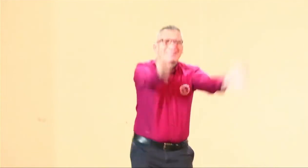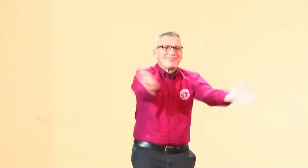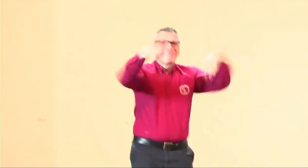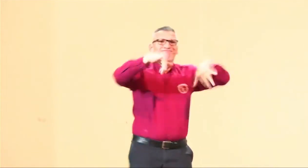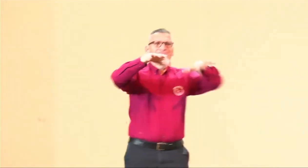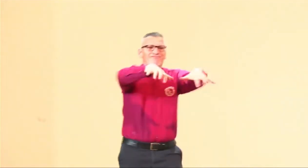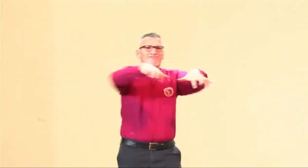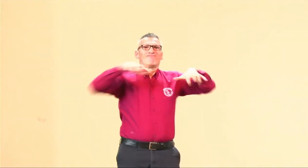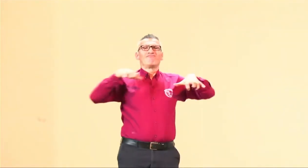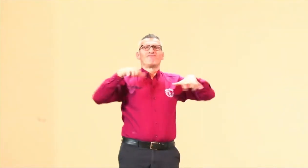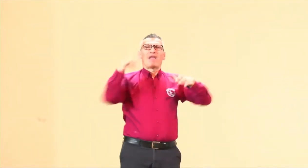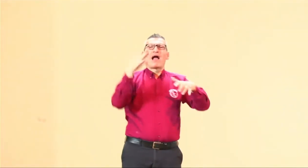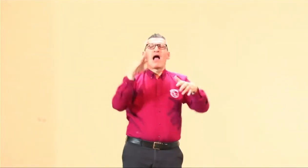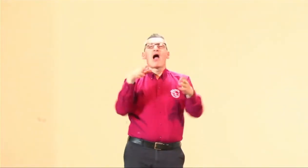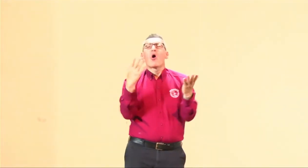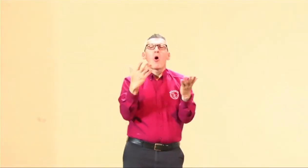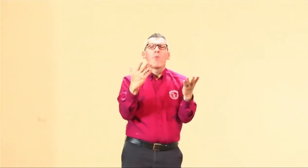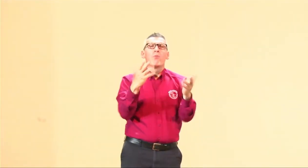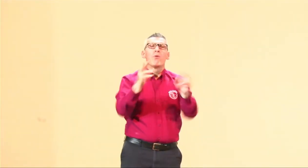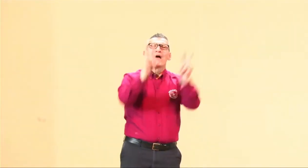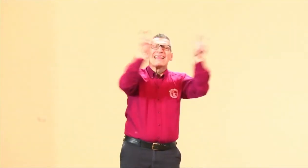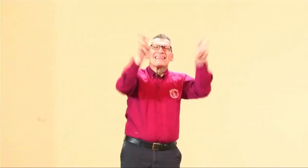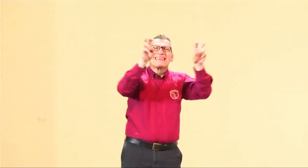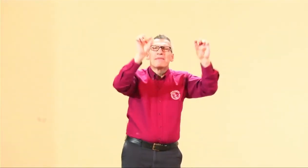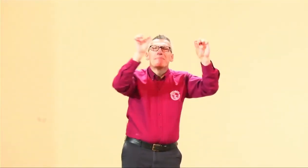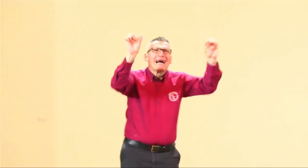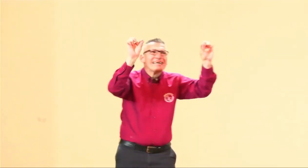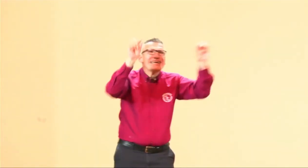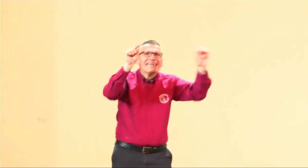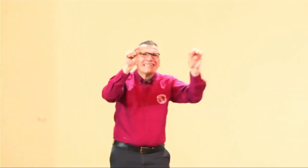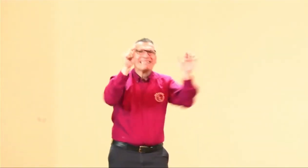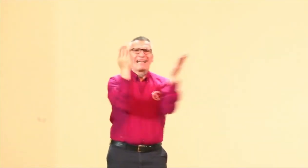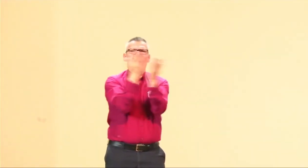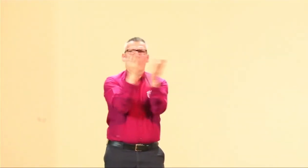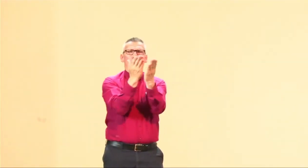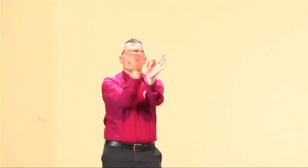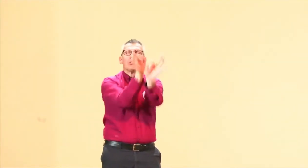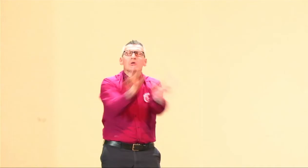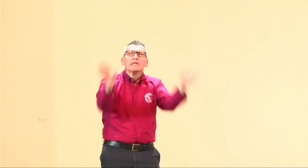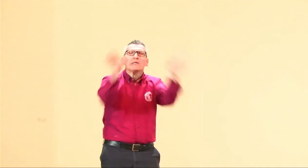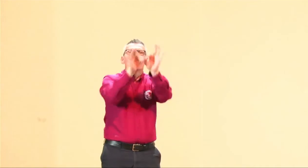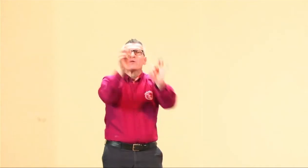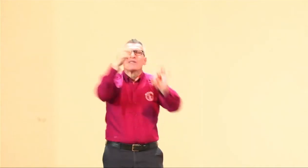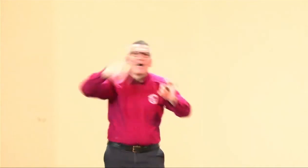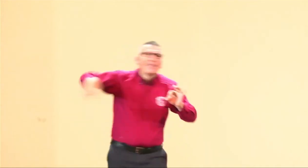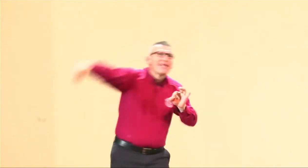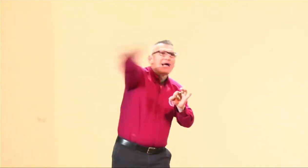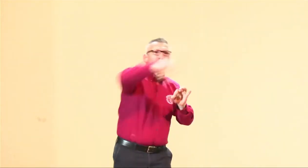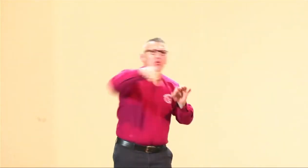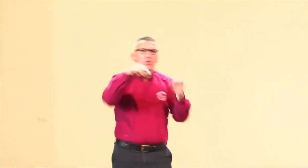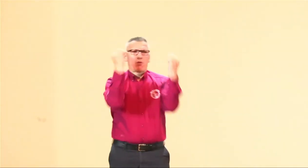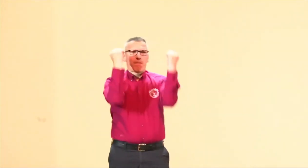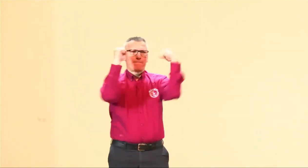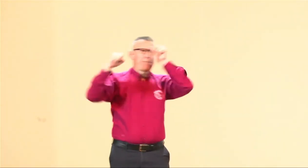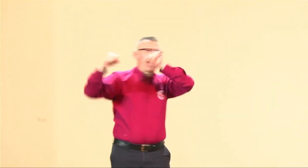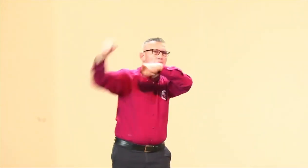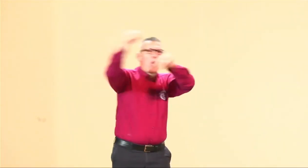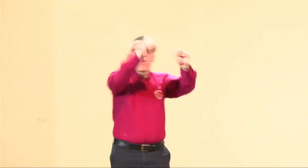en FENASCOLO las entidades, sino todos y cada uno de nosotros en este punto, en este aspecto de la